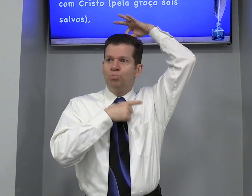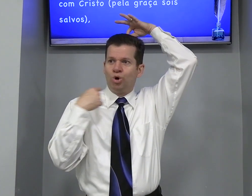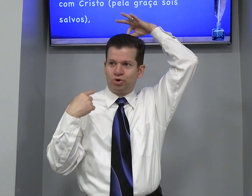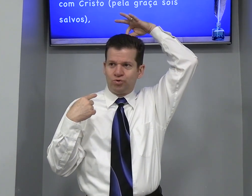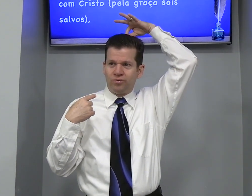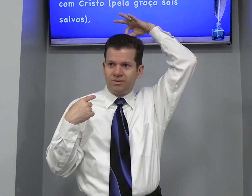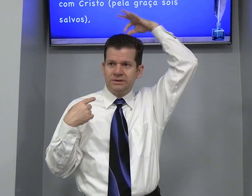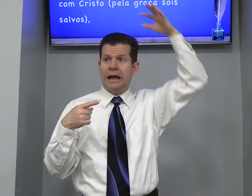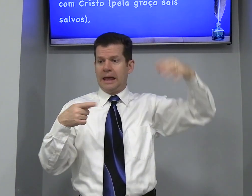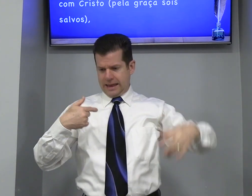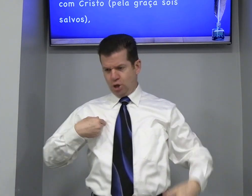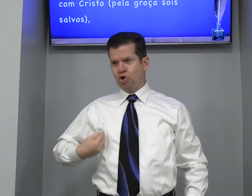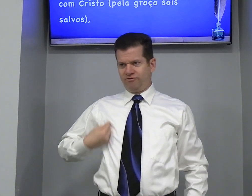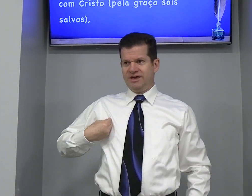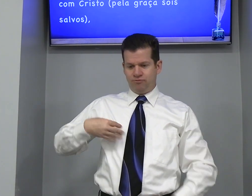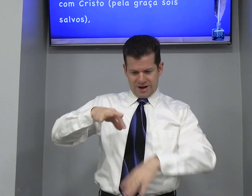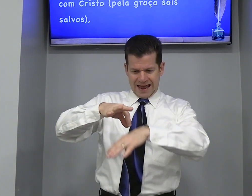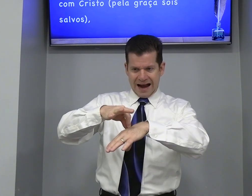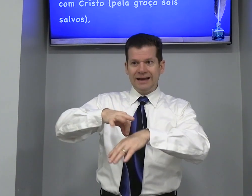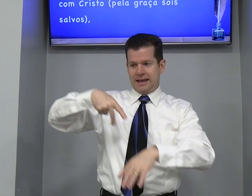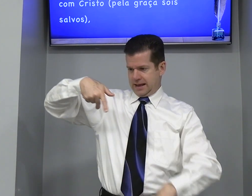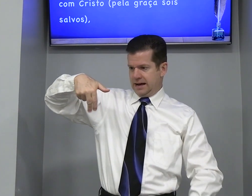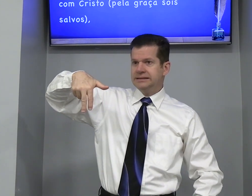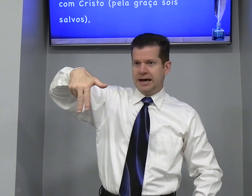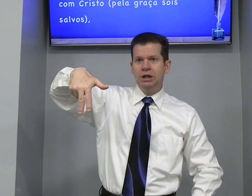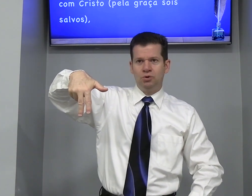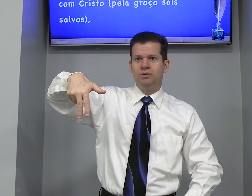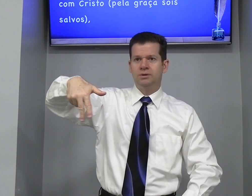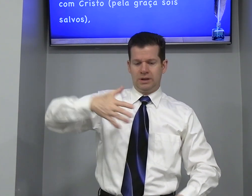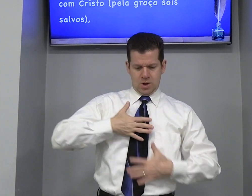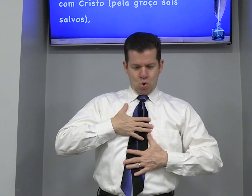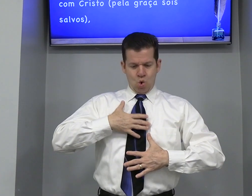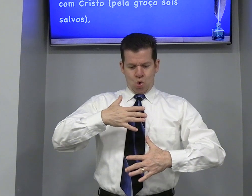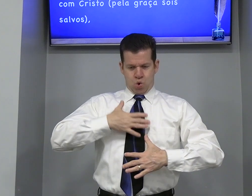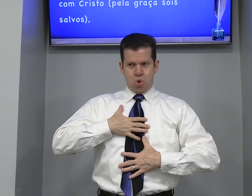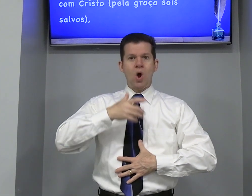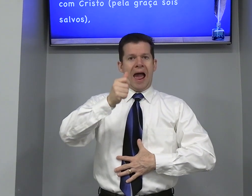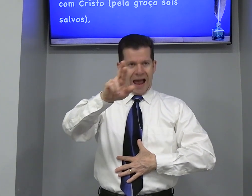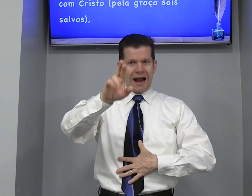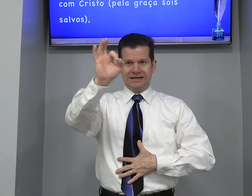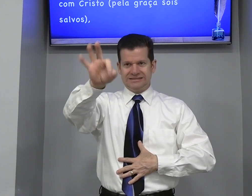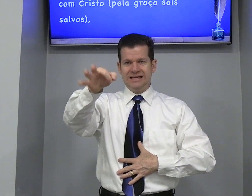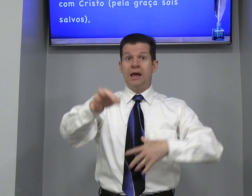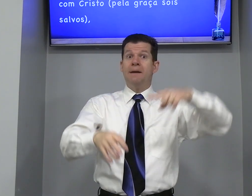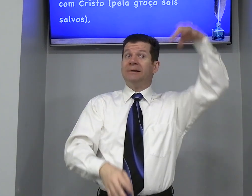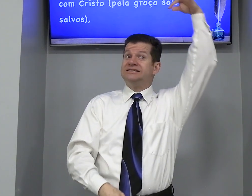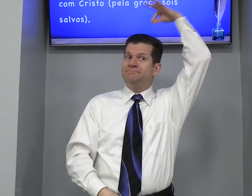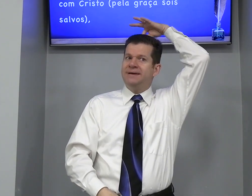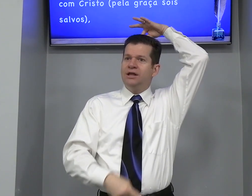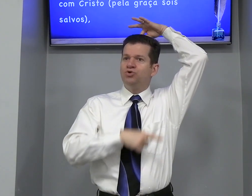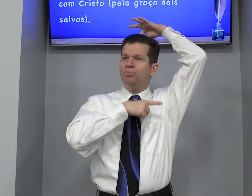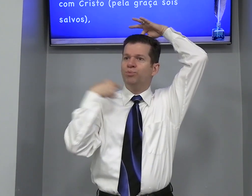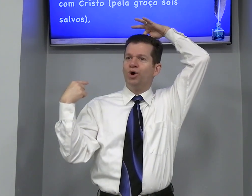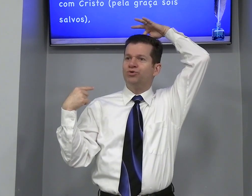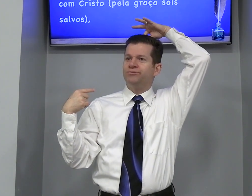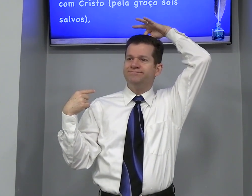Morto Eu estou vivo Carne Andando Ar Sim Mas Espírito Morto